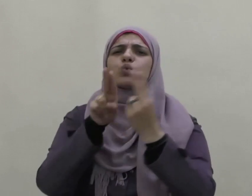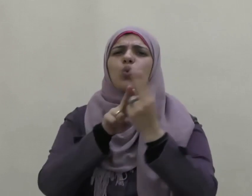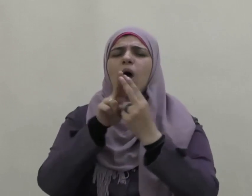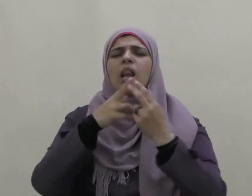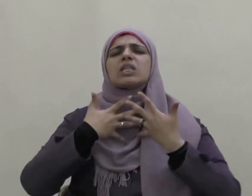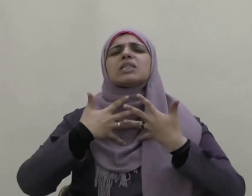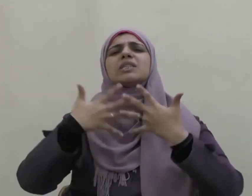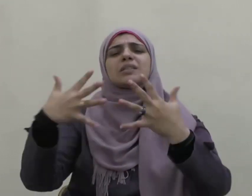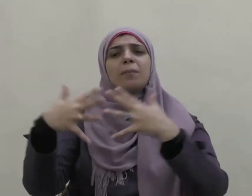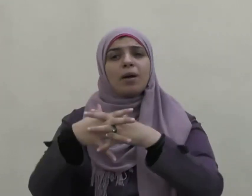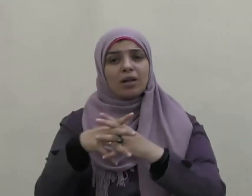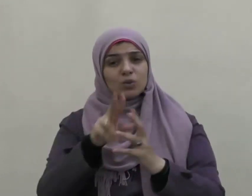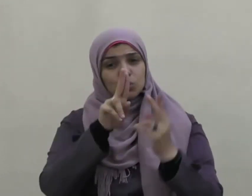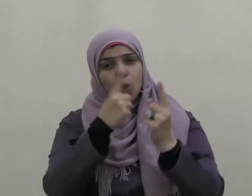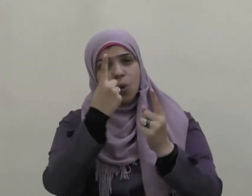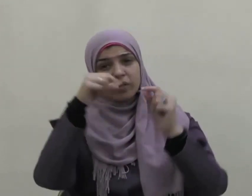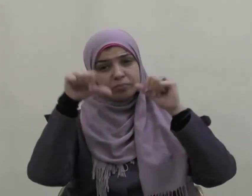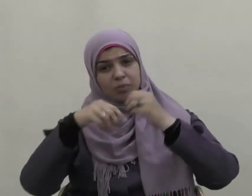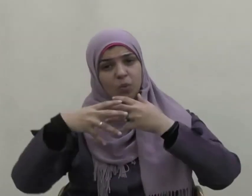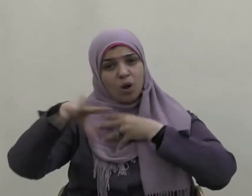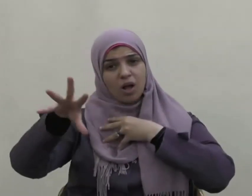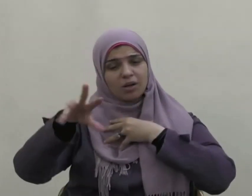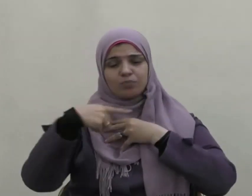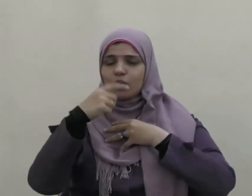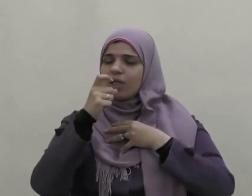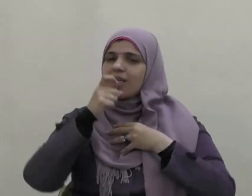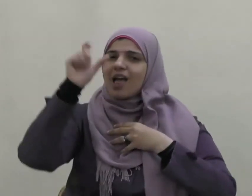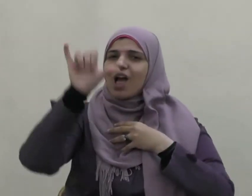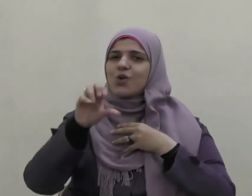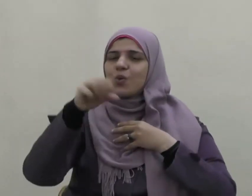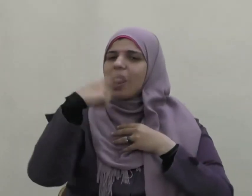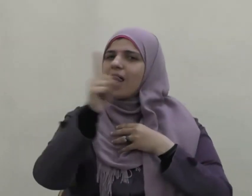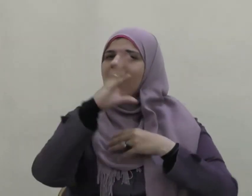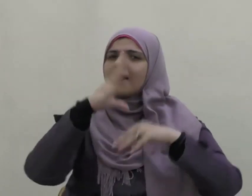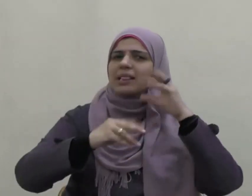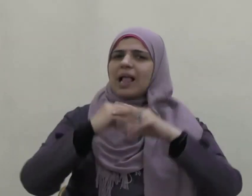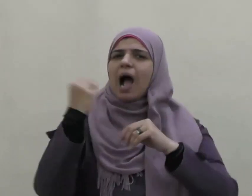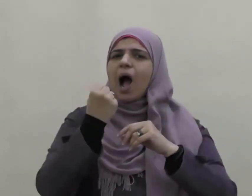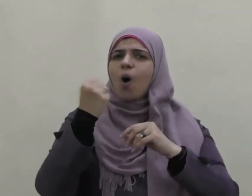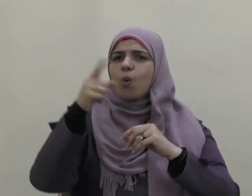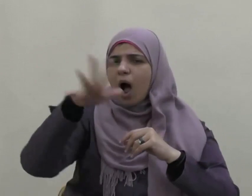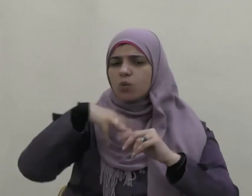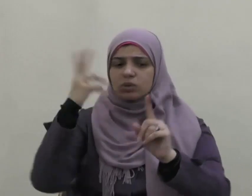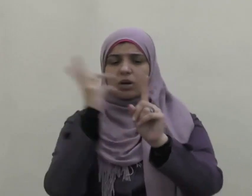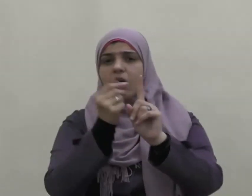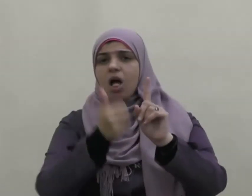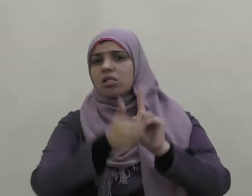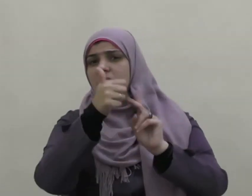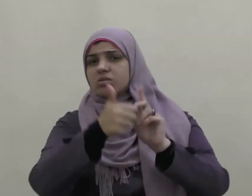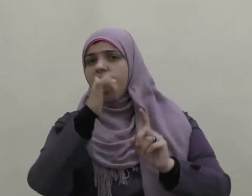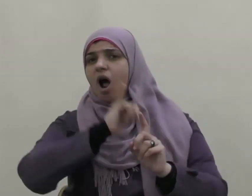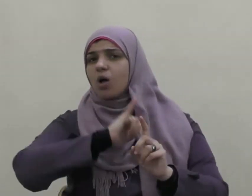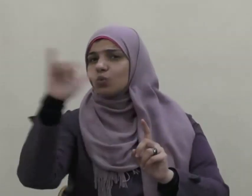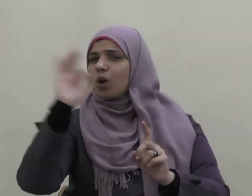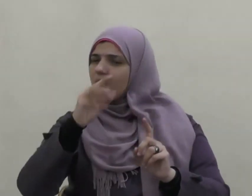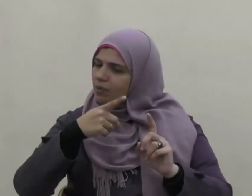يا يونس لا تحاول الانتصار في كل الاختلافات فأحيانا